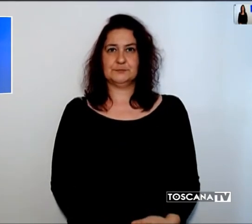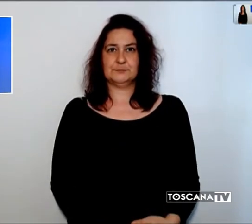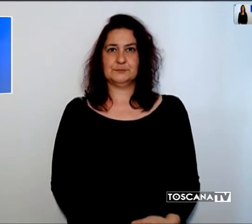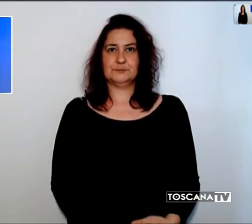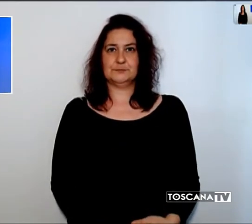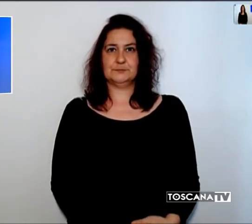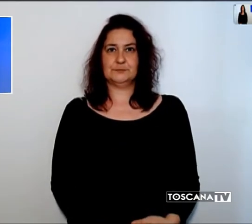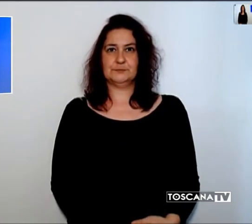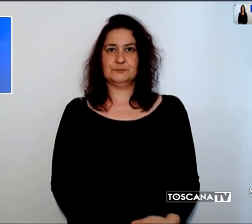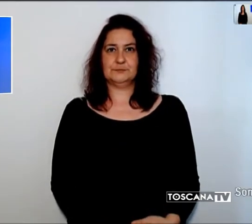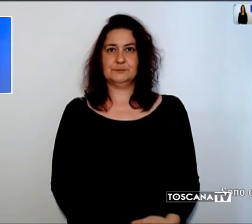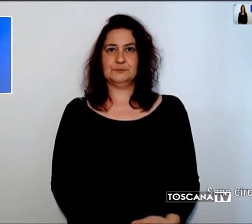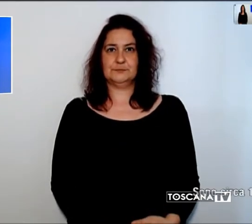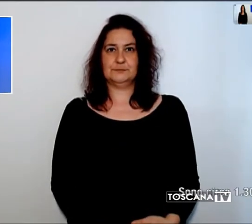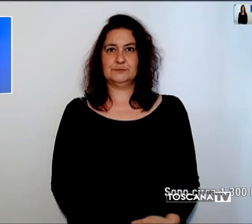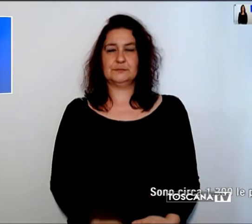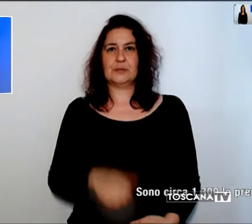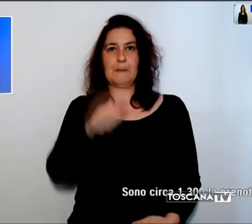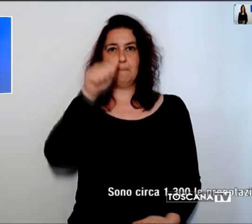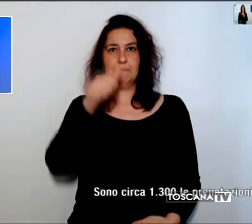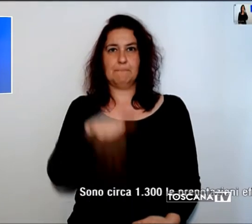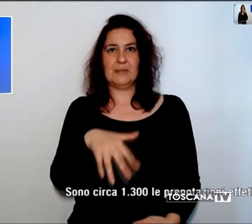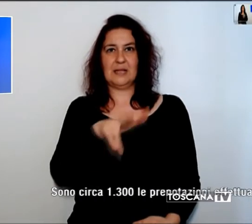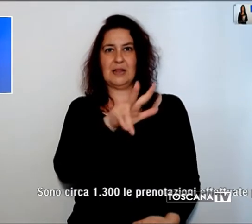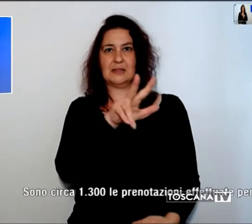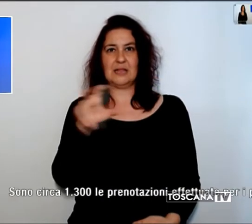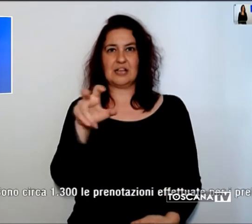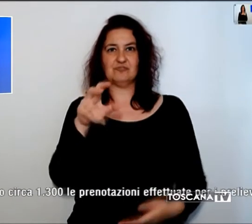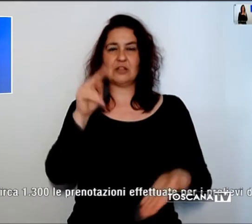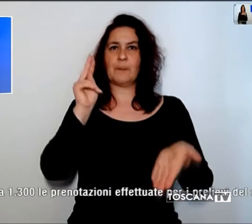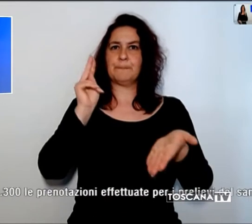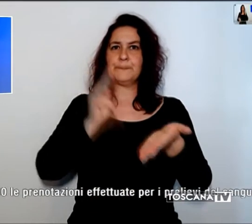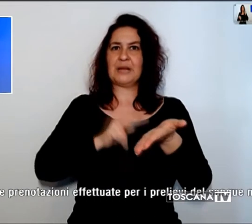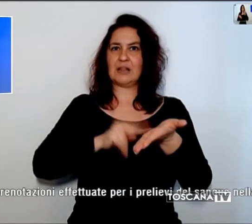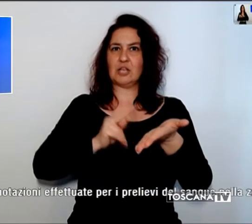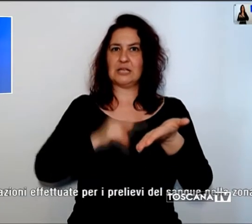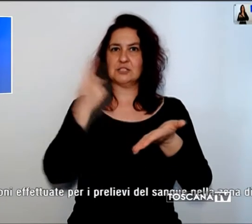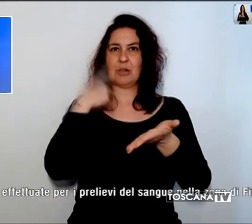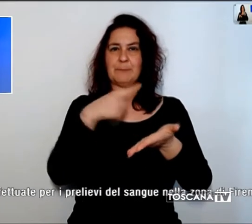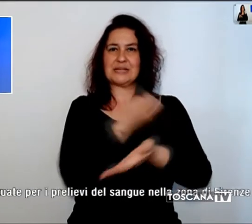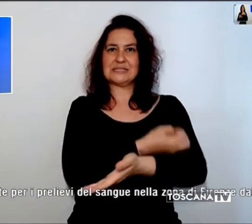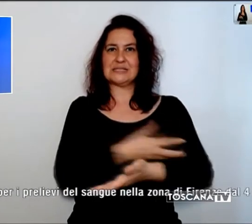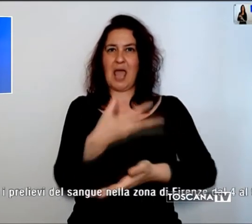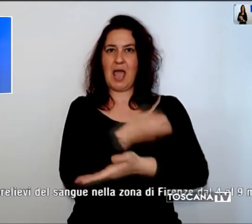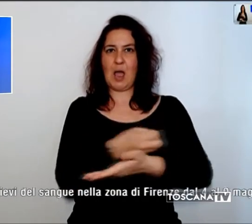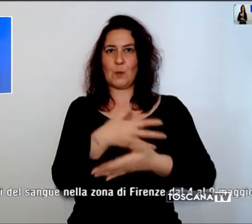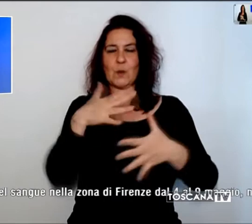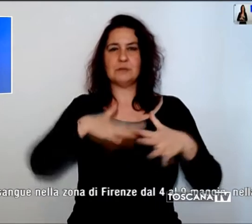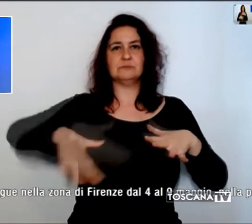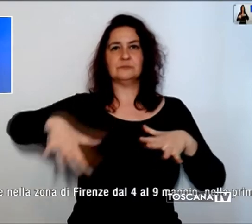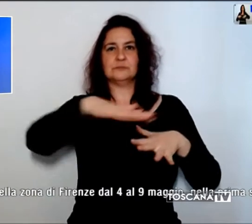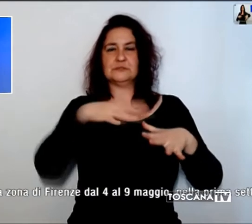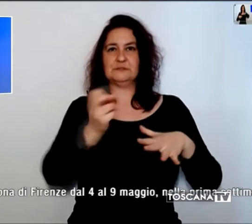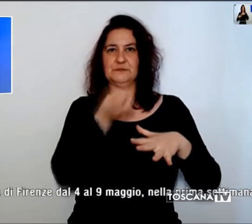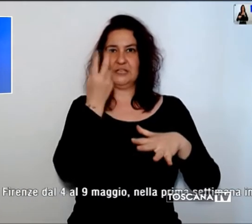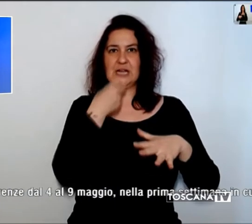Sono circa 1.300 le prenotazioni effettuate per i prelievi del sangue nella zona di Firenze dal 4 al